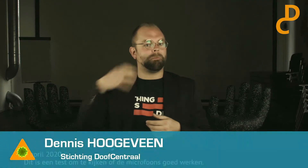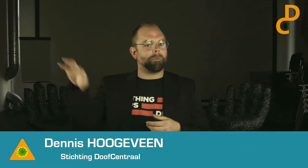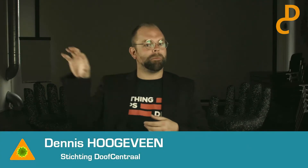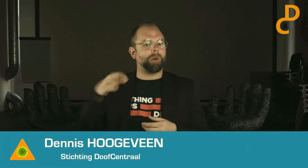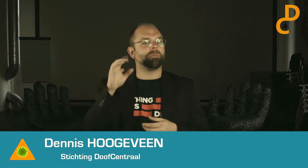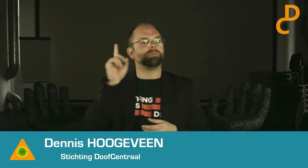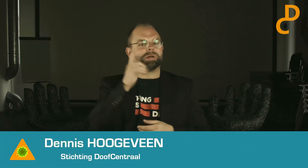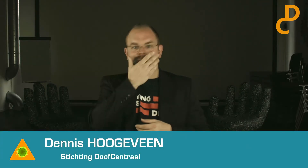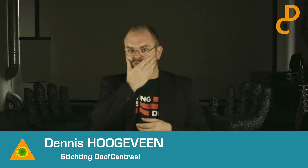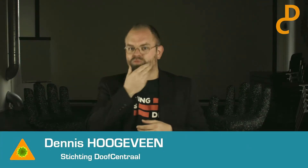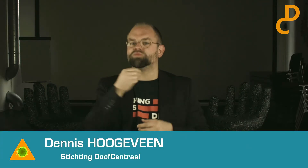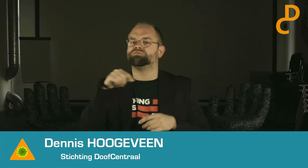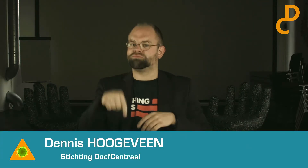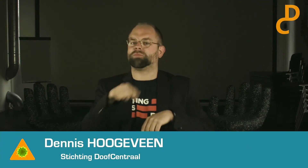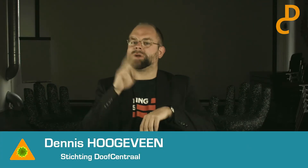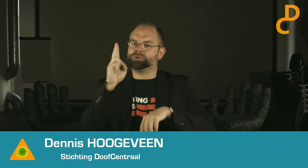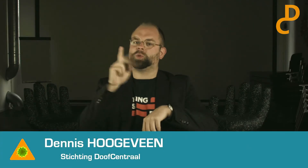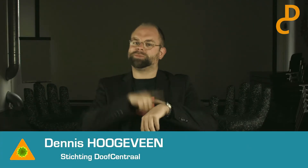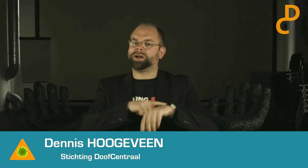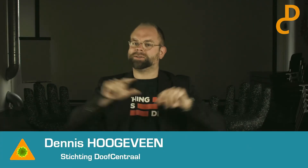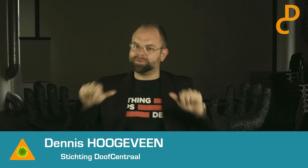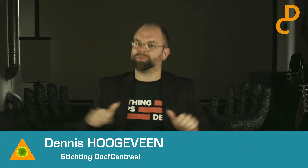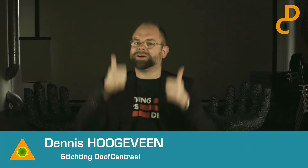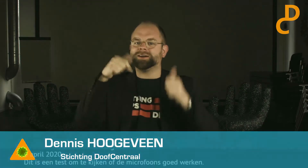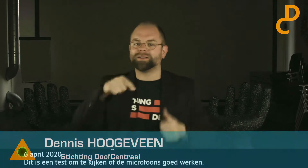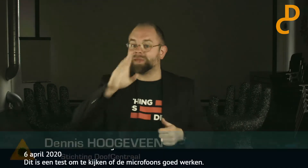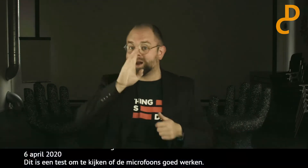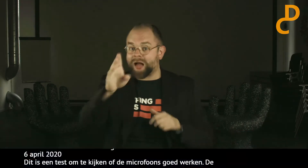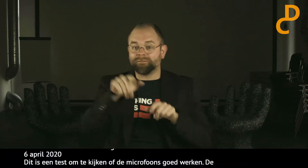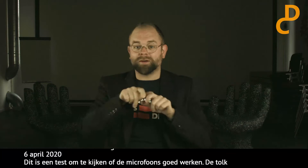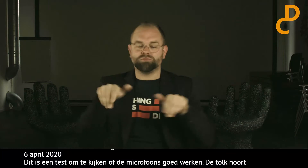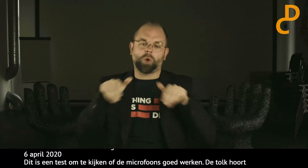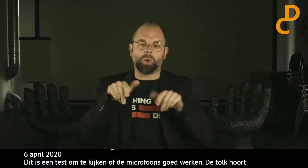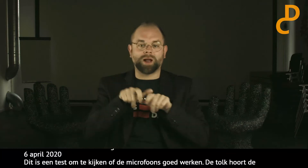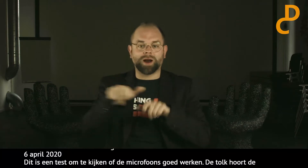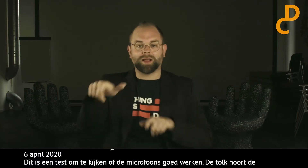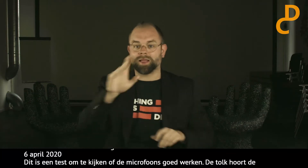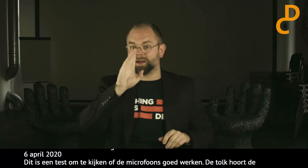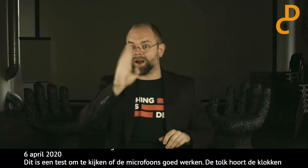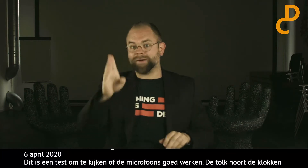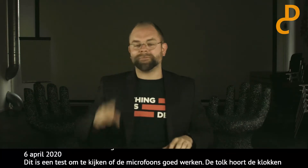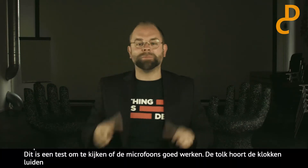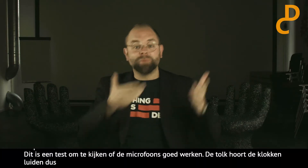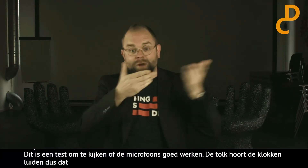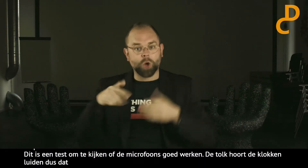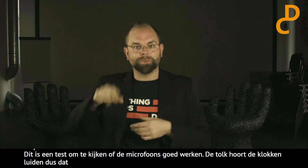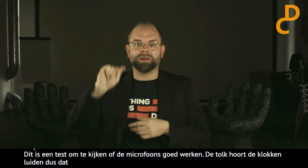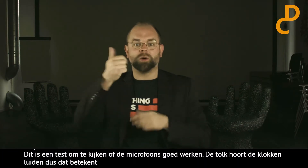De talk zei dat ze net de kerkklokken hoorden luiden. Dat betekent dat we precies op tijd zijn begonnen. Nu live via het coronakanaal.